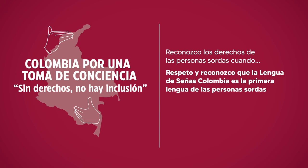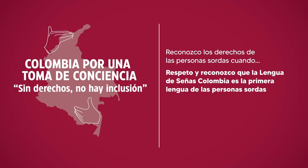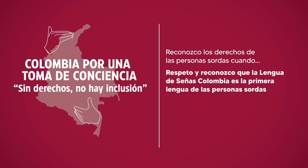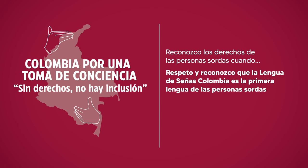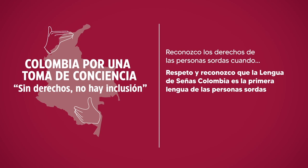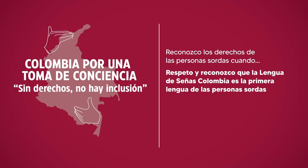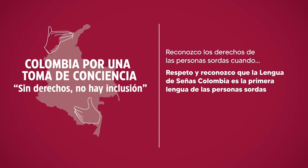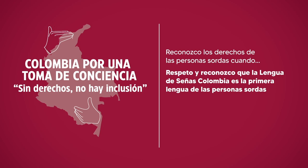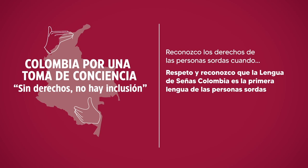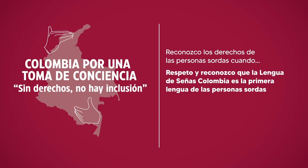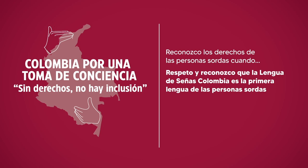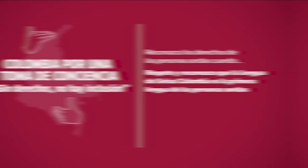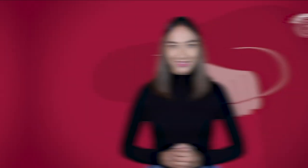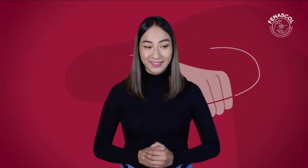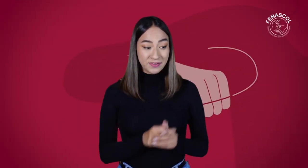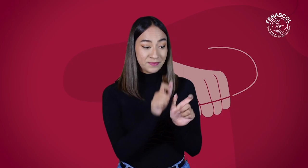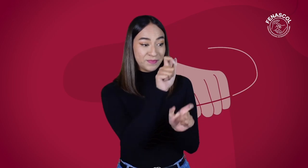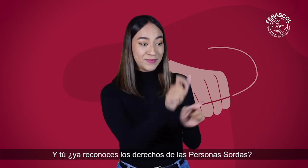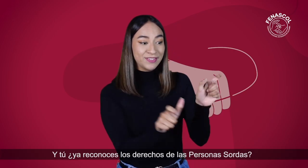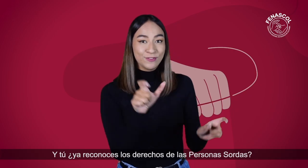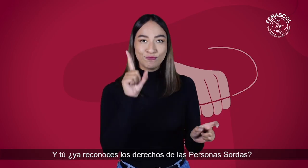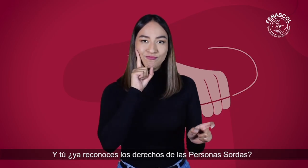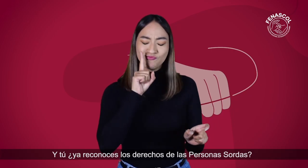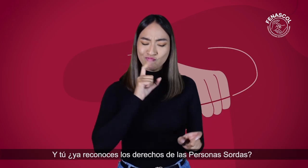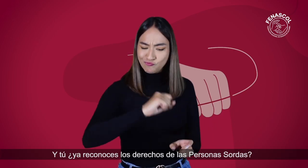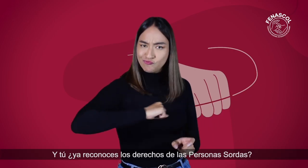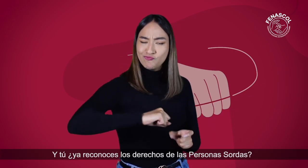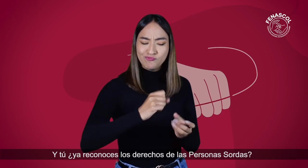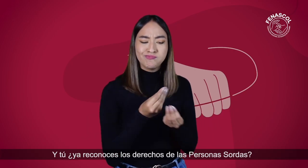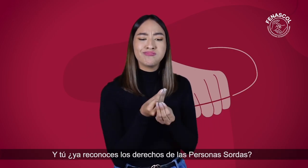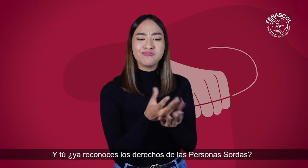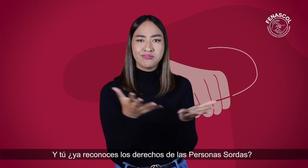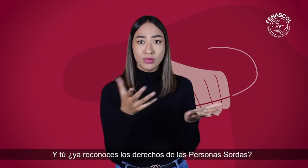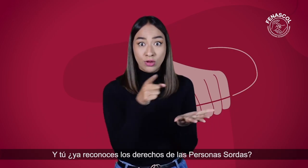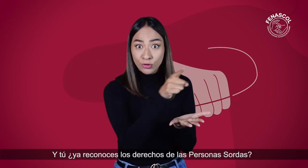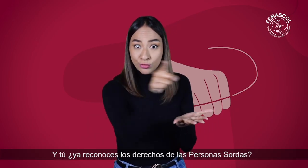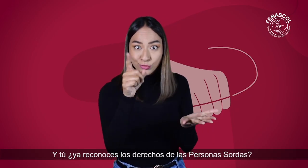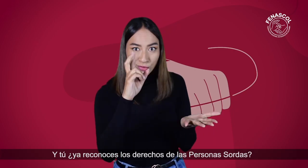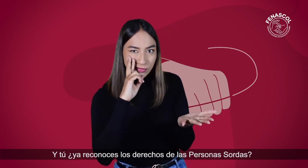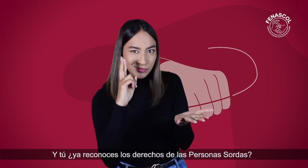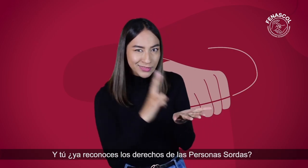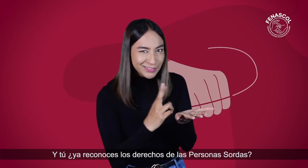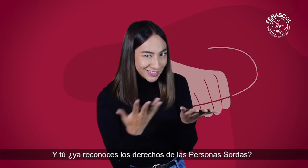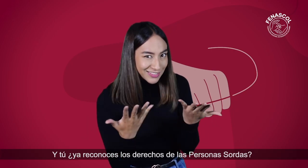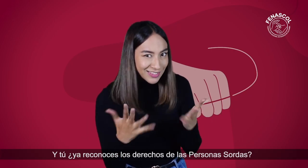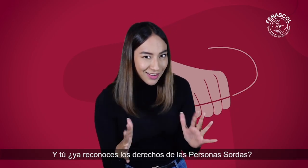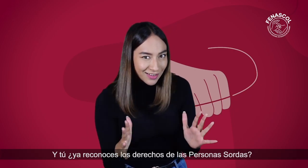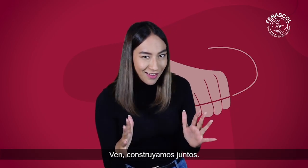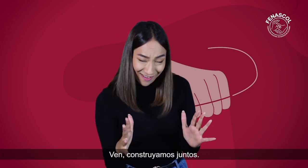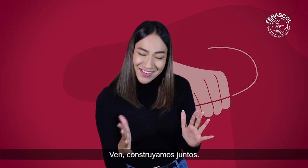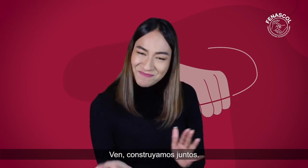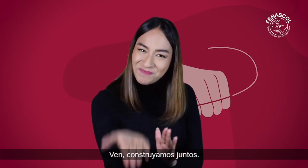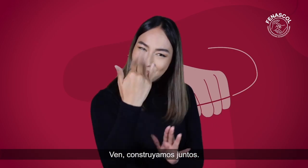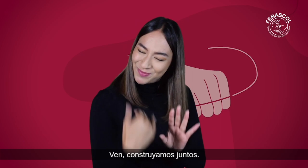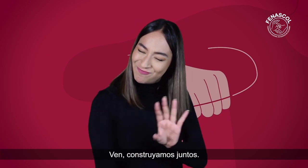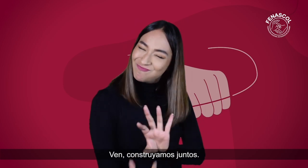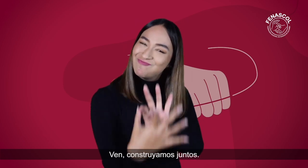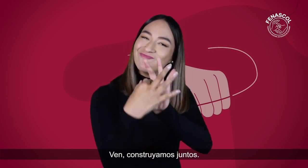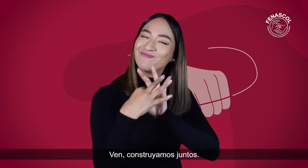personas sordas. ¿Y tú? ¿Ya reconoces los derechos de las personas sordas? Ven, construyamos